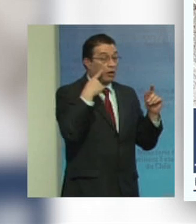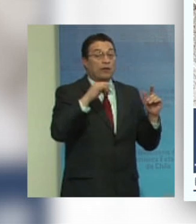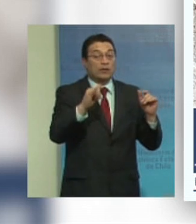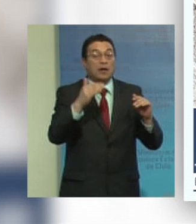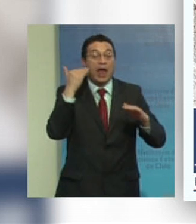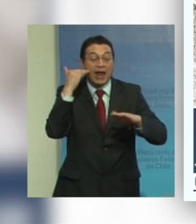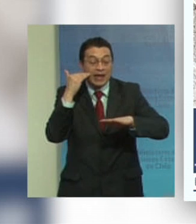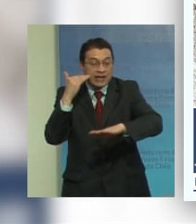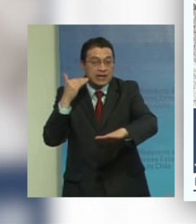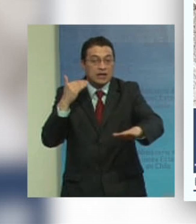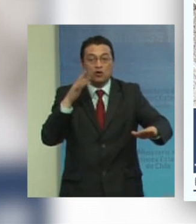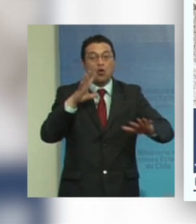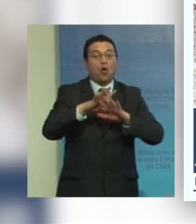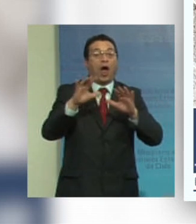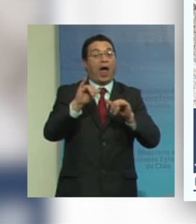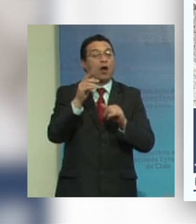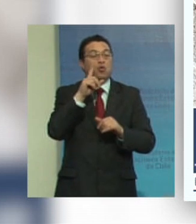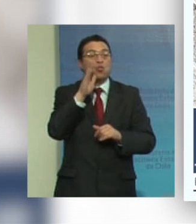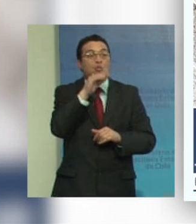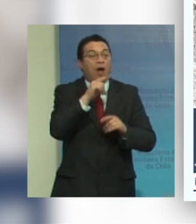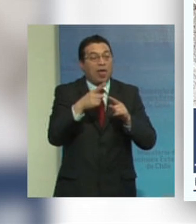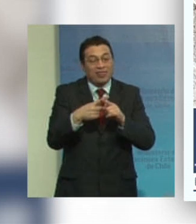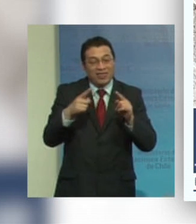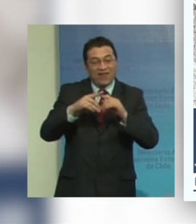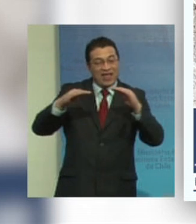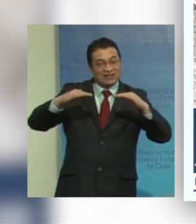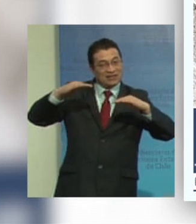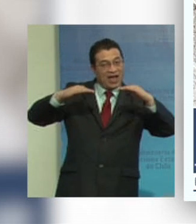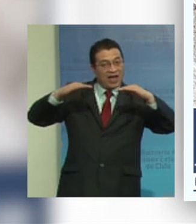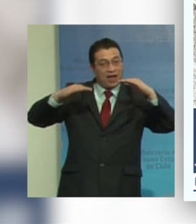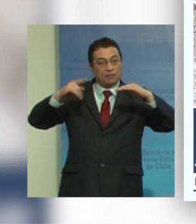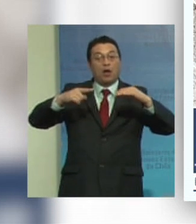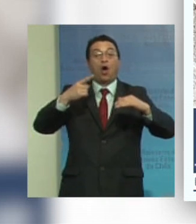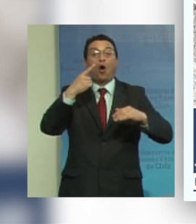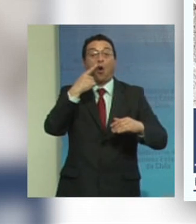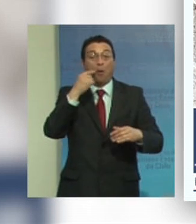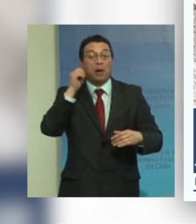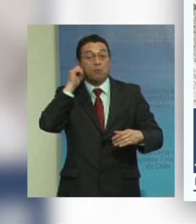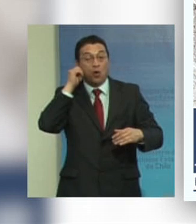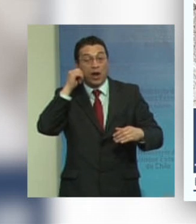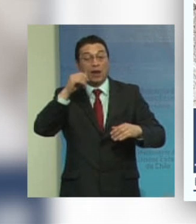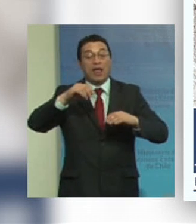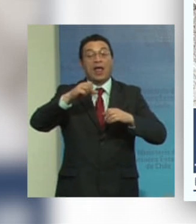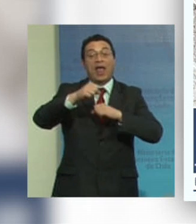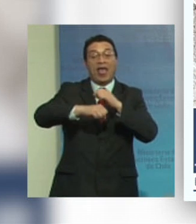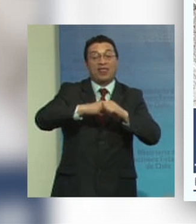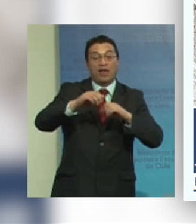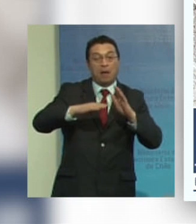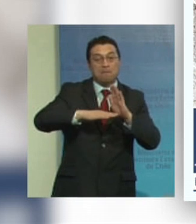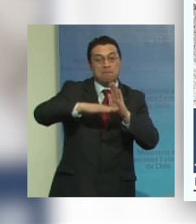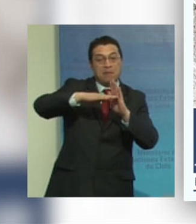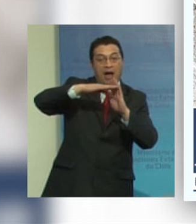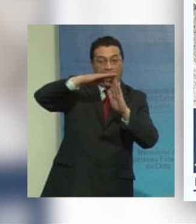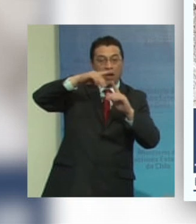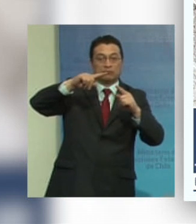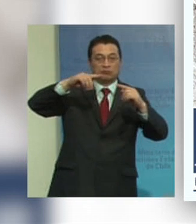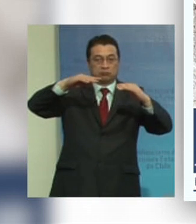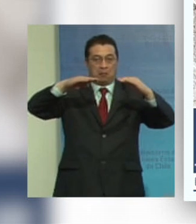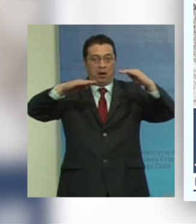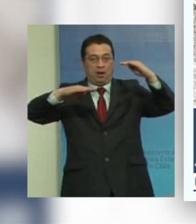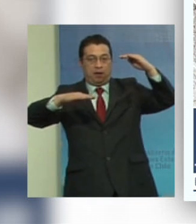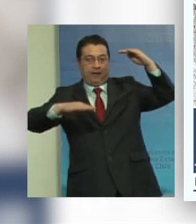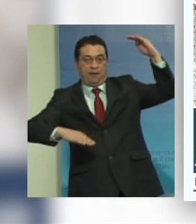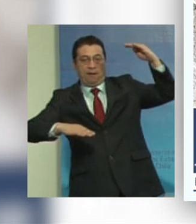los niños no hay tanta diferencia la brecha entre hombres y mujeres a edades más avanzadas es marcada